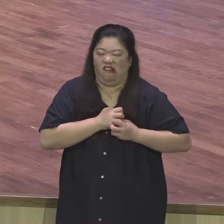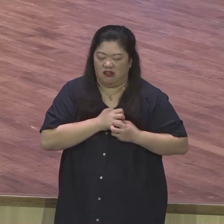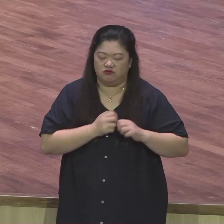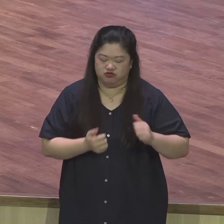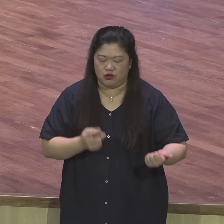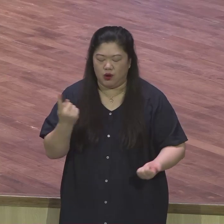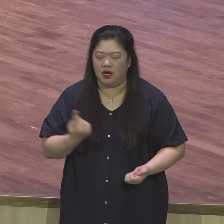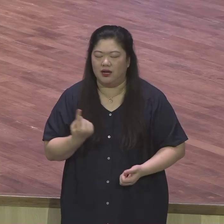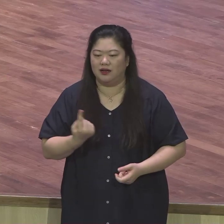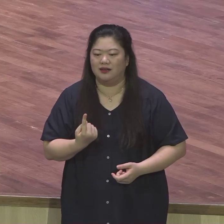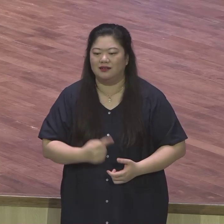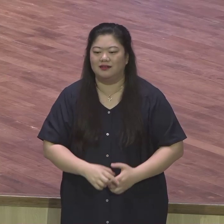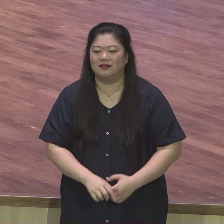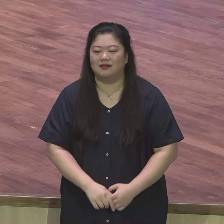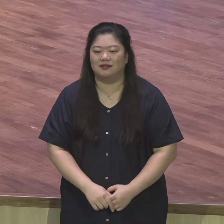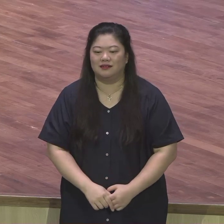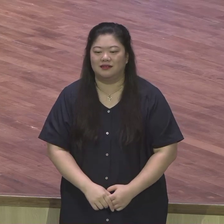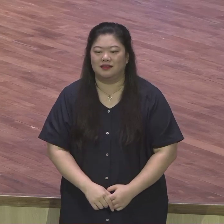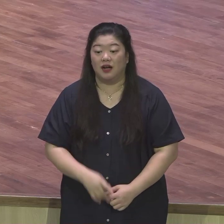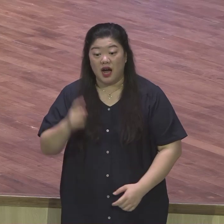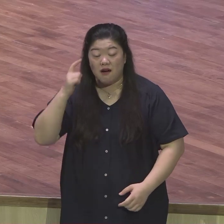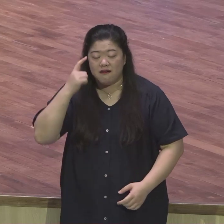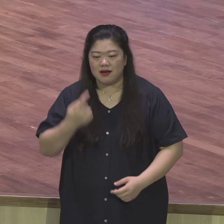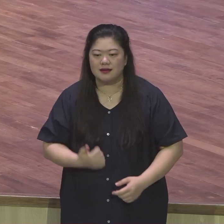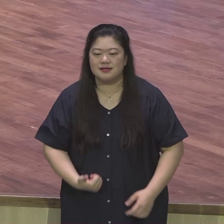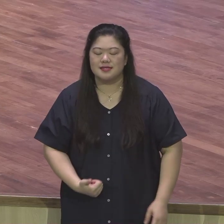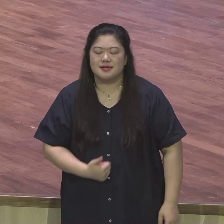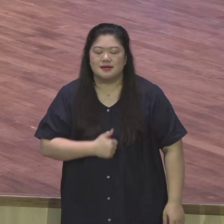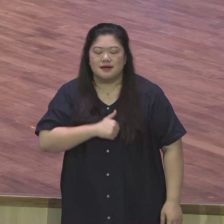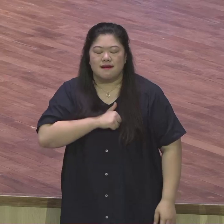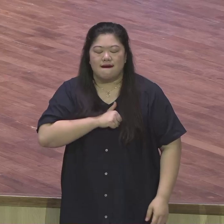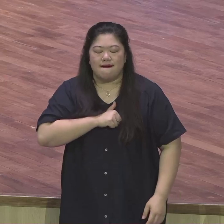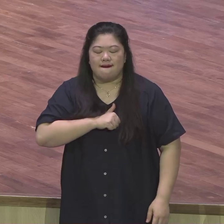내면에 확 상처가 분노가 죽이는 사람들 몸에 안 좋아요